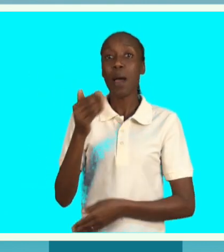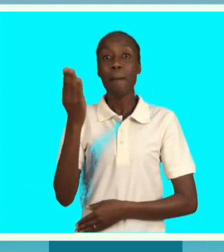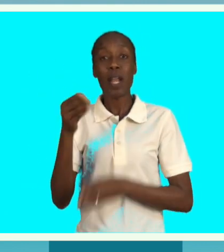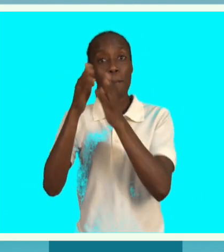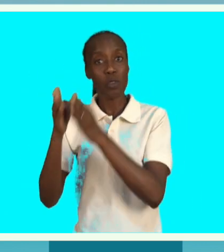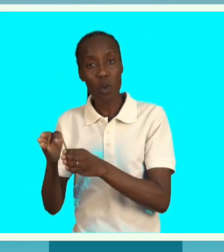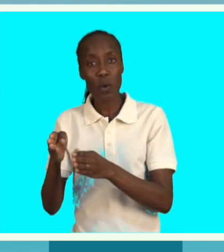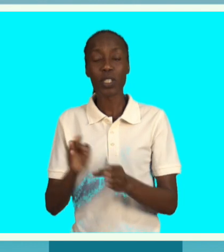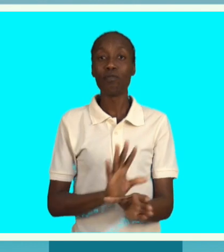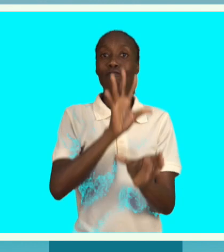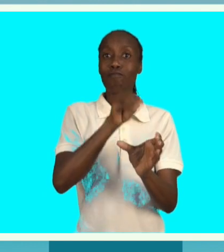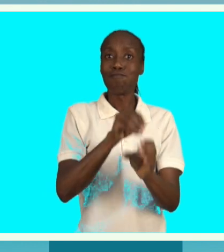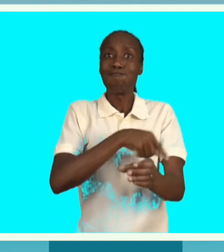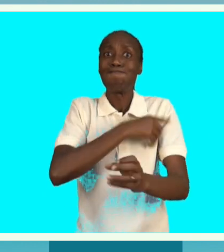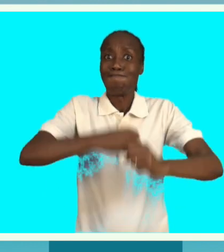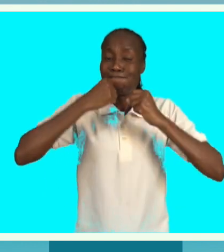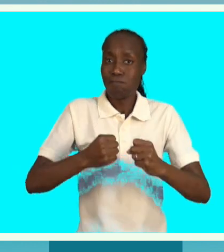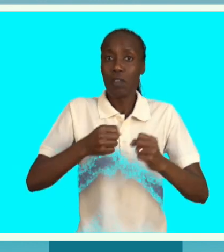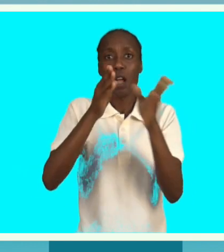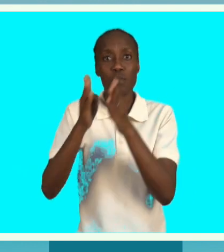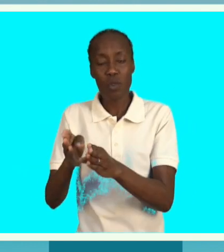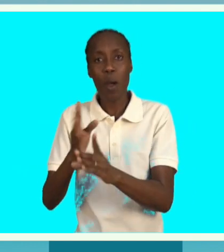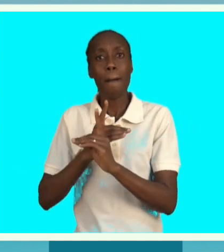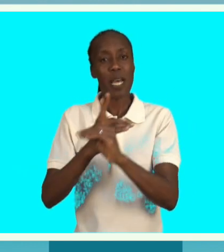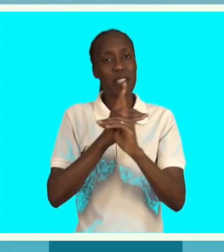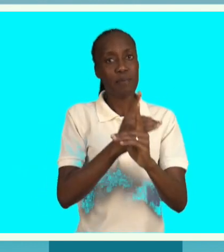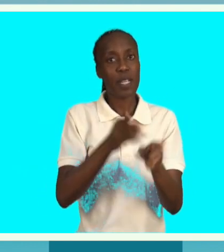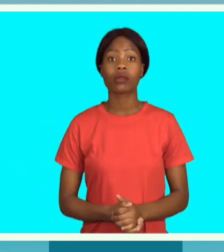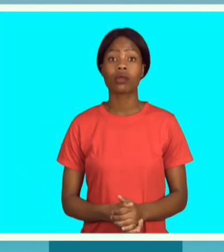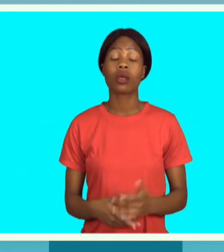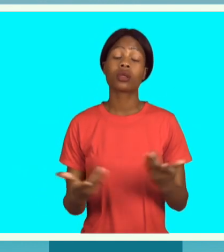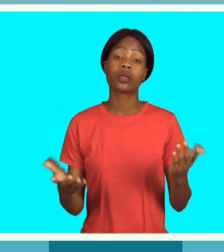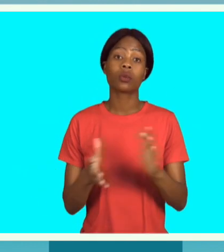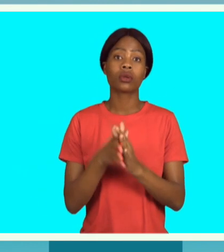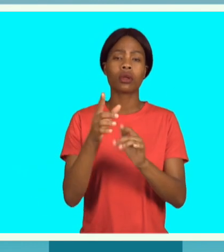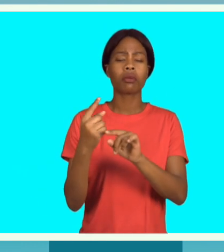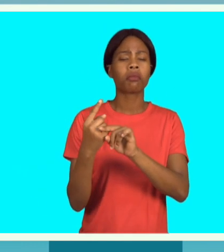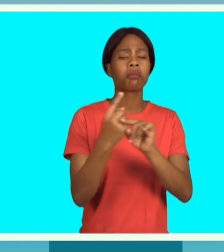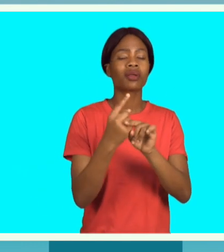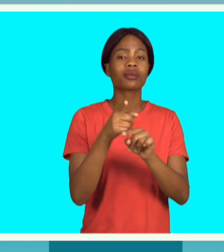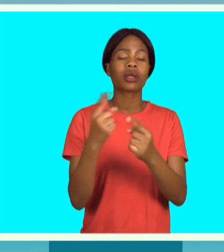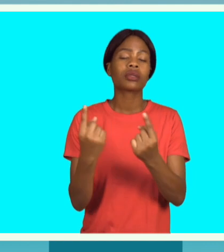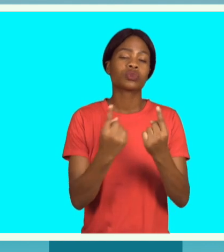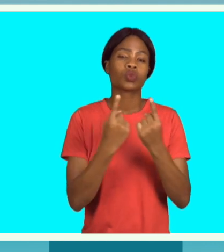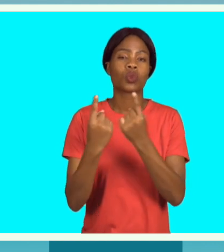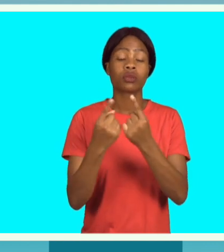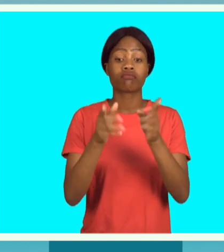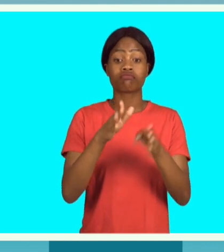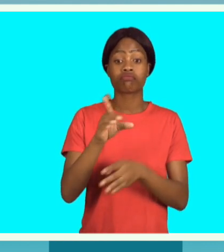estimular a participação das pessoas, particularmente das pessoas com deficiência. De acordo com os participantes, a situação da pessoa